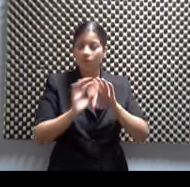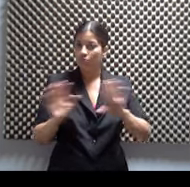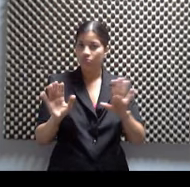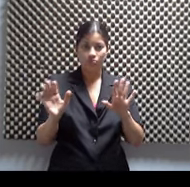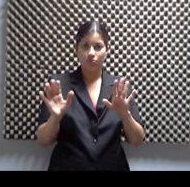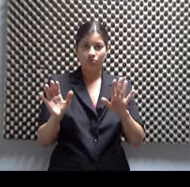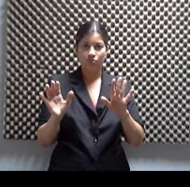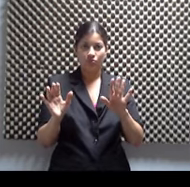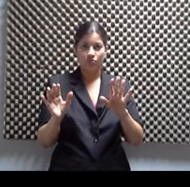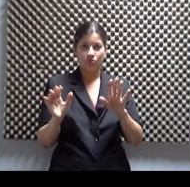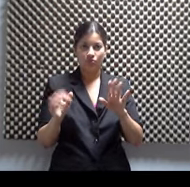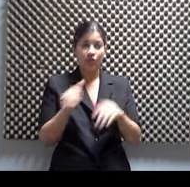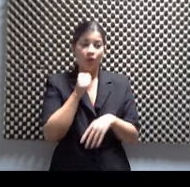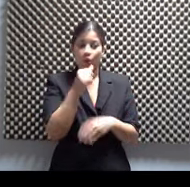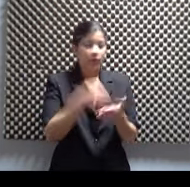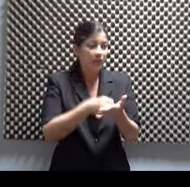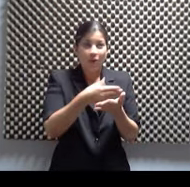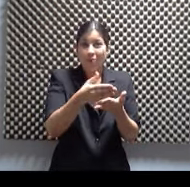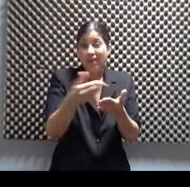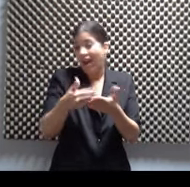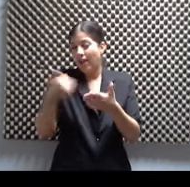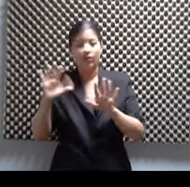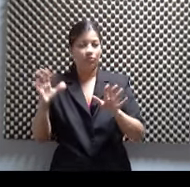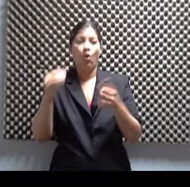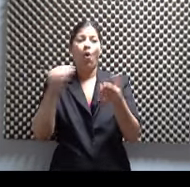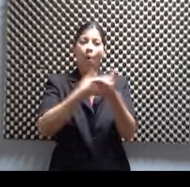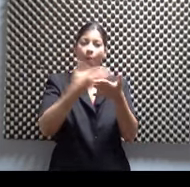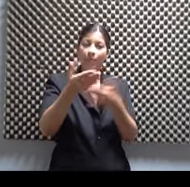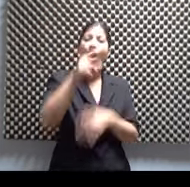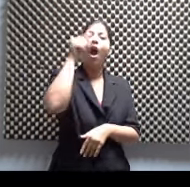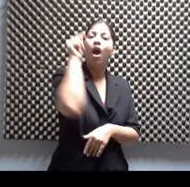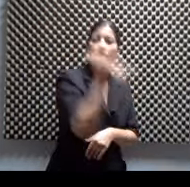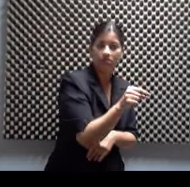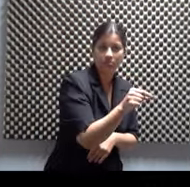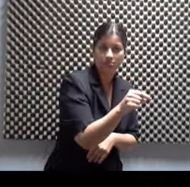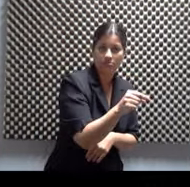anterioridad. Se compran ahí. Sí, se compran ahí. En la boletería del teatro de la universidad.